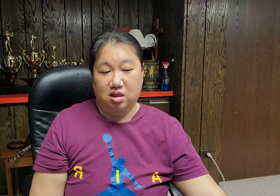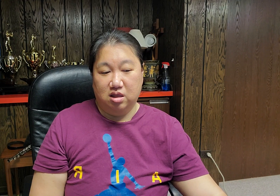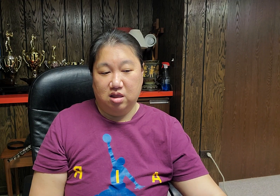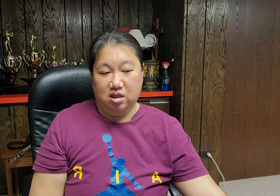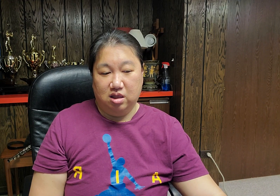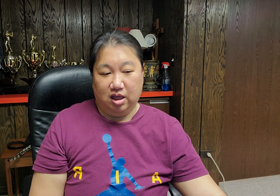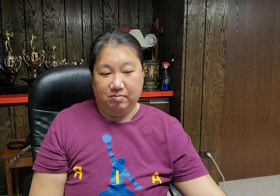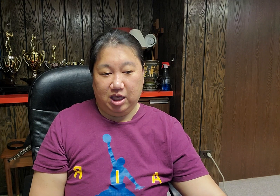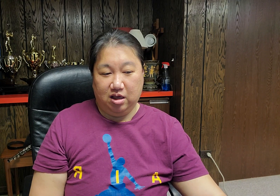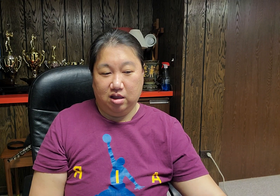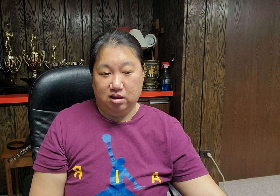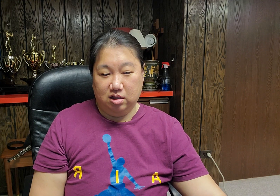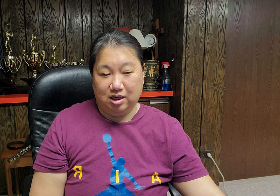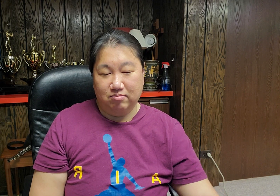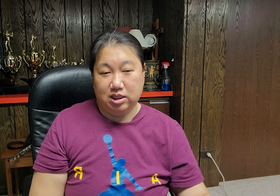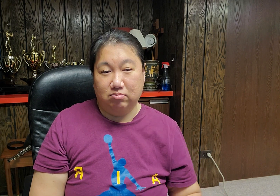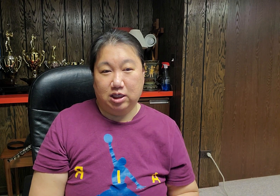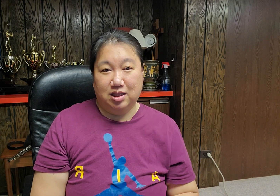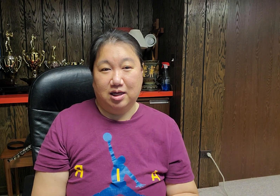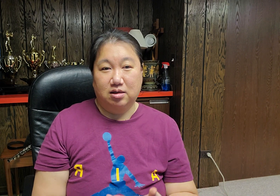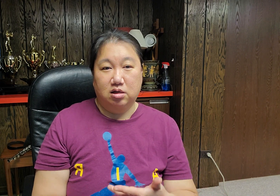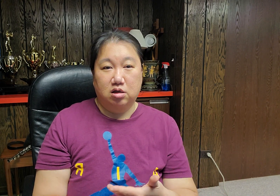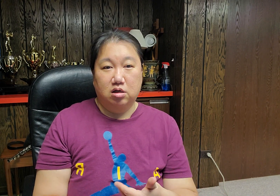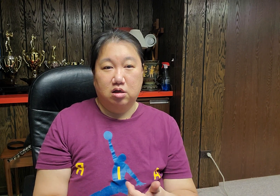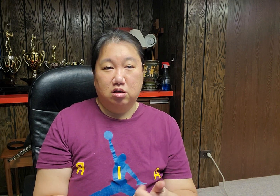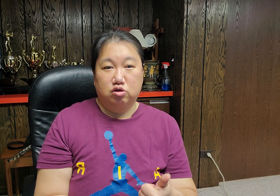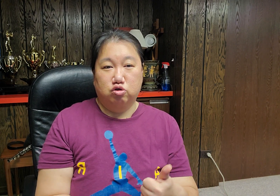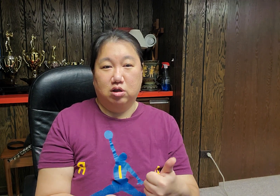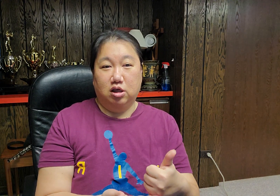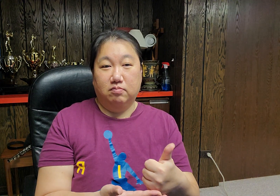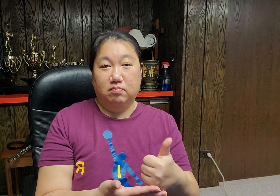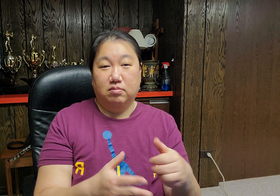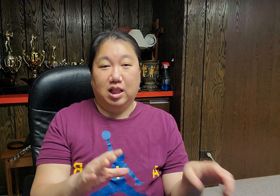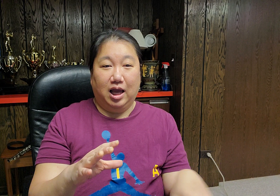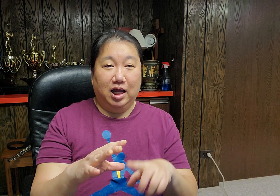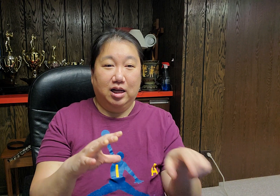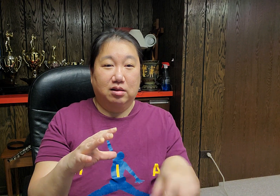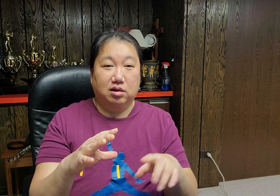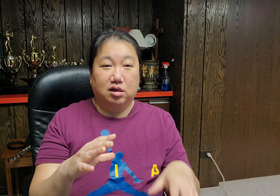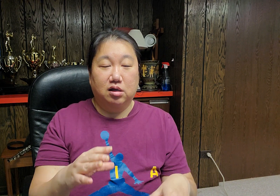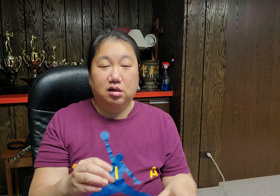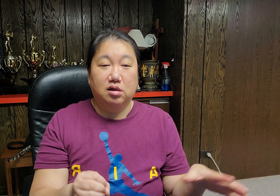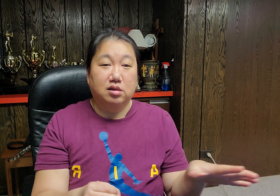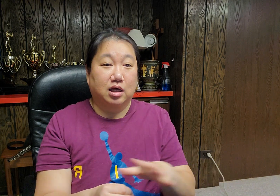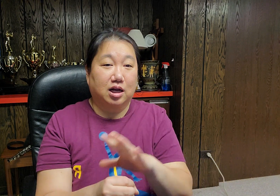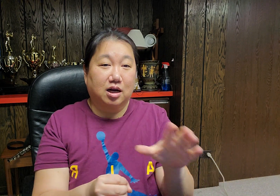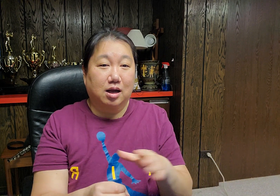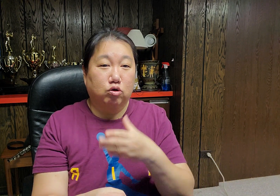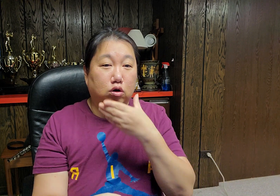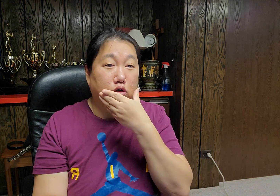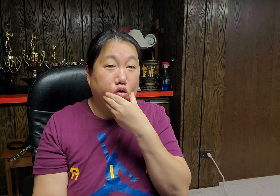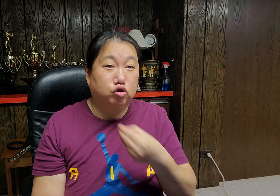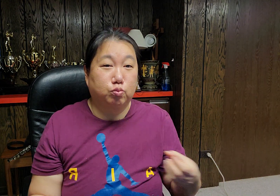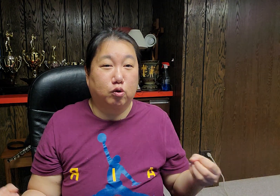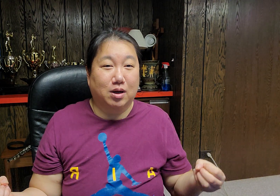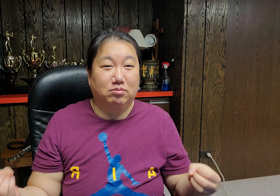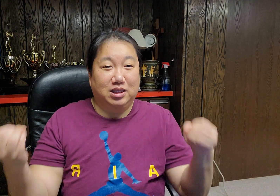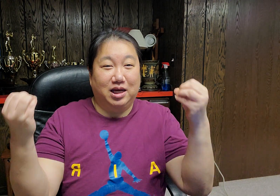아멘 감사합니다 주님 안에서 사랑하고 축복합니다